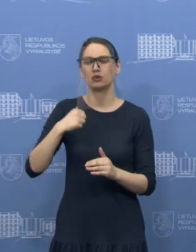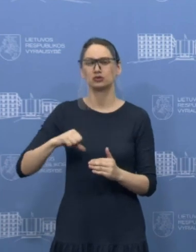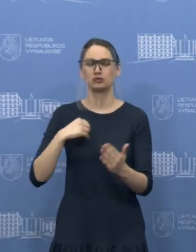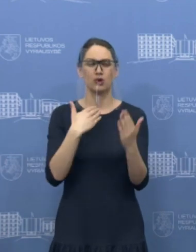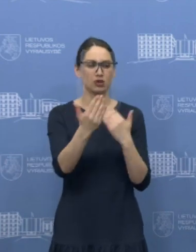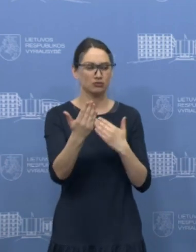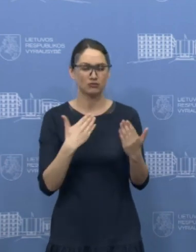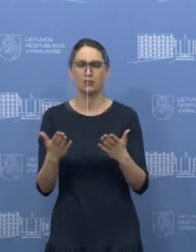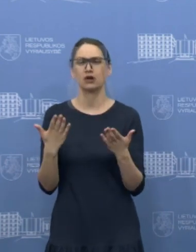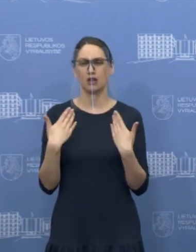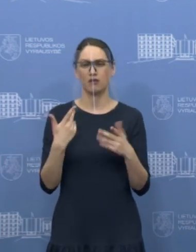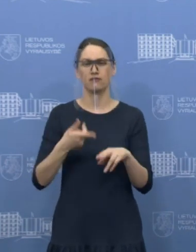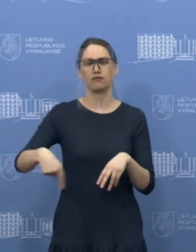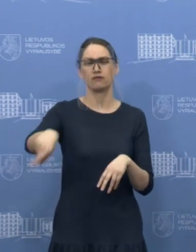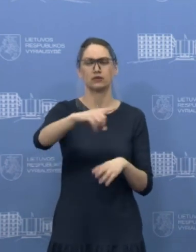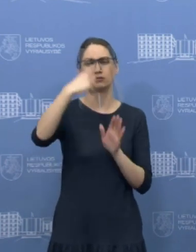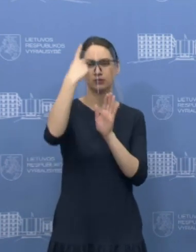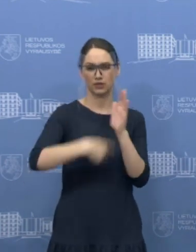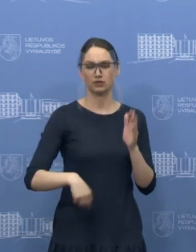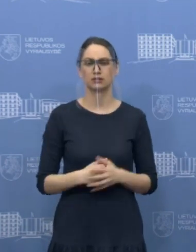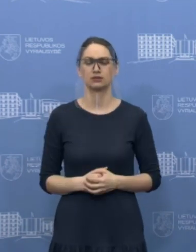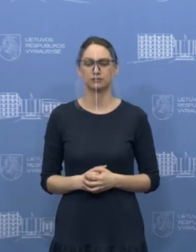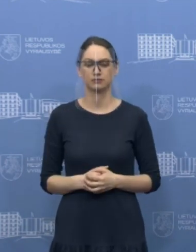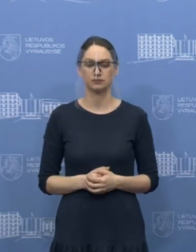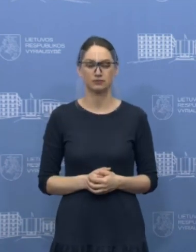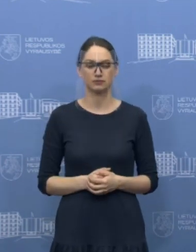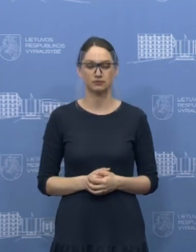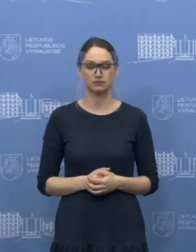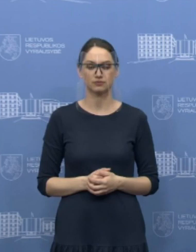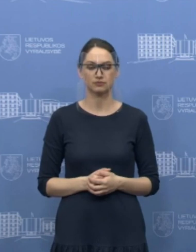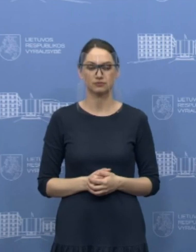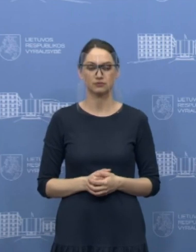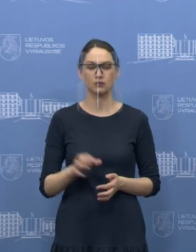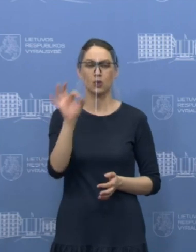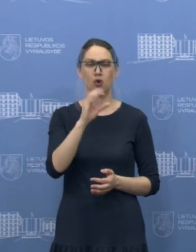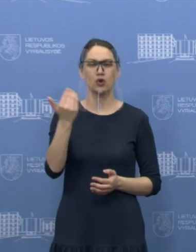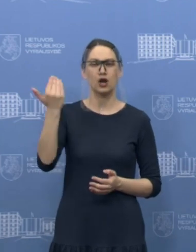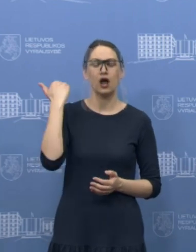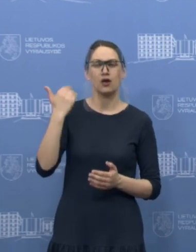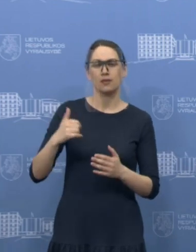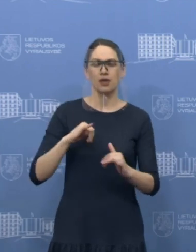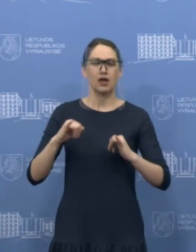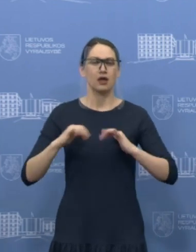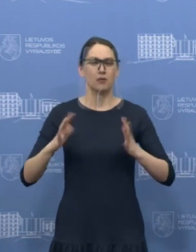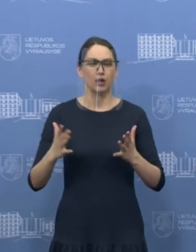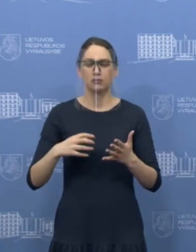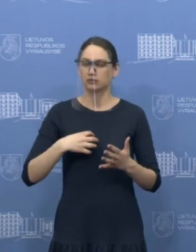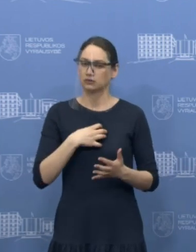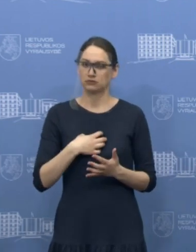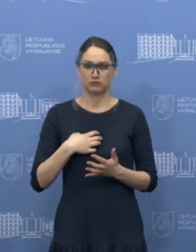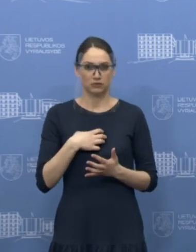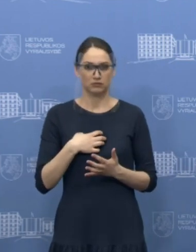kad tai yra tikrai jiems naudinga ir reikalinga. Taip pat labai svarbu prevencija. Ką mes darome prevenciškai, kad tai